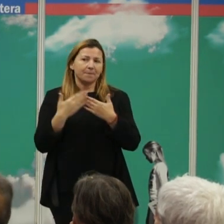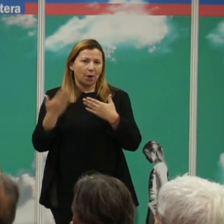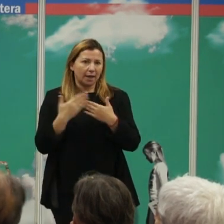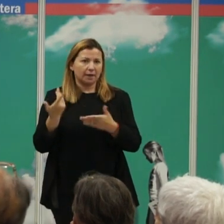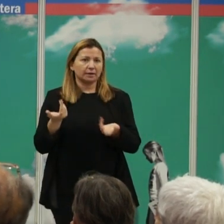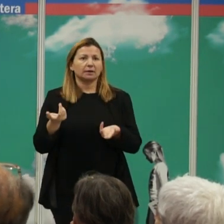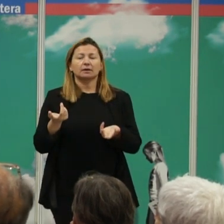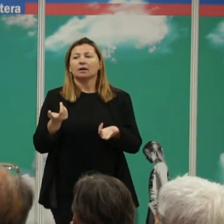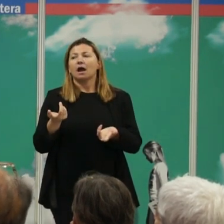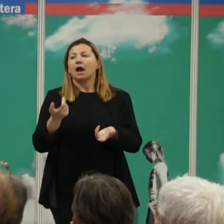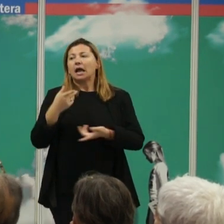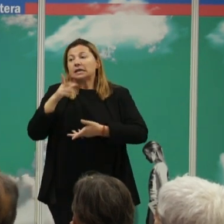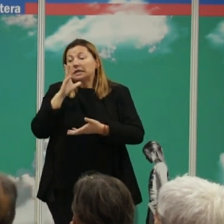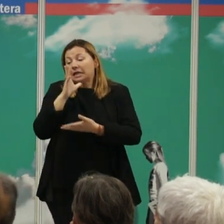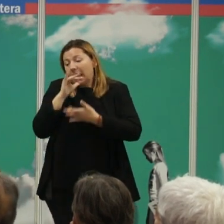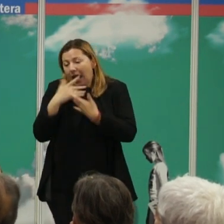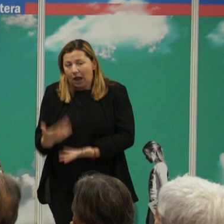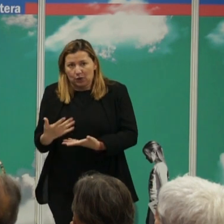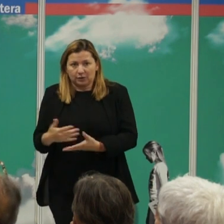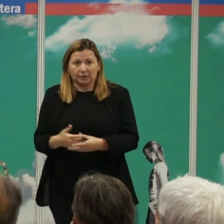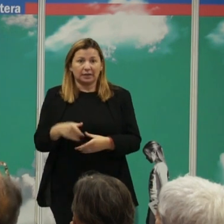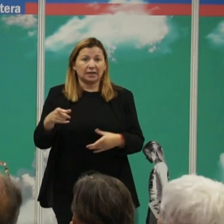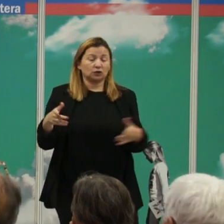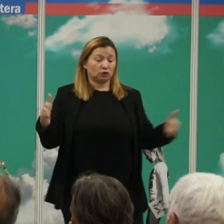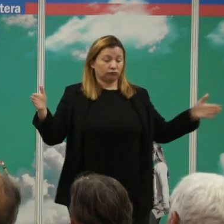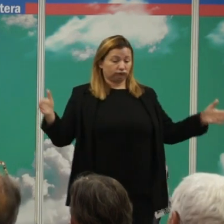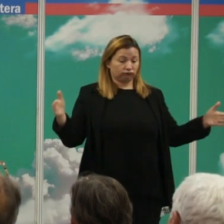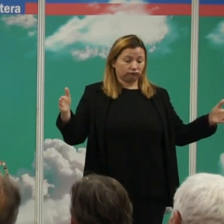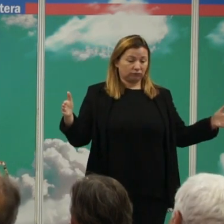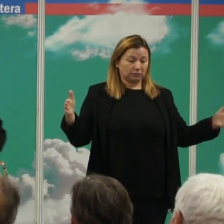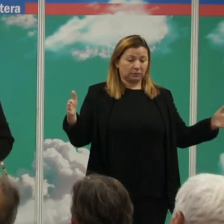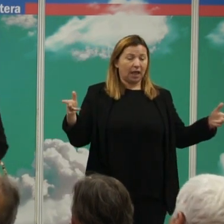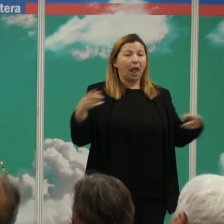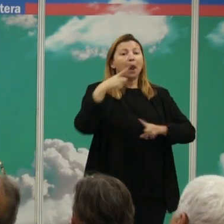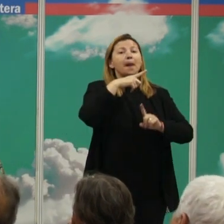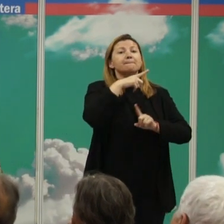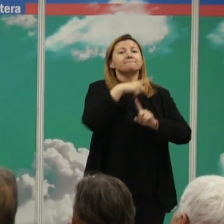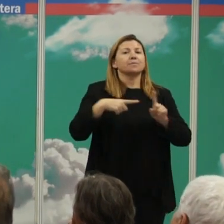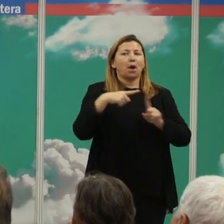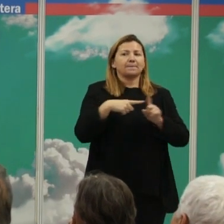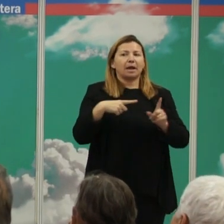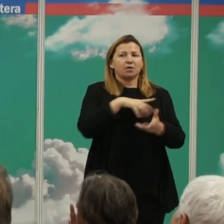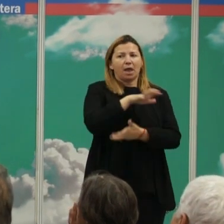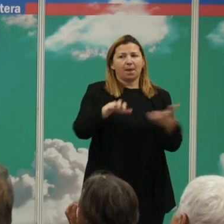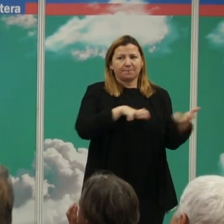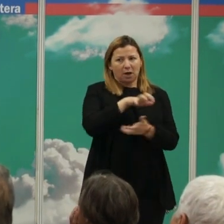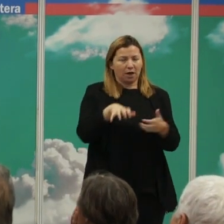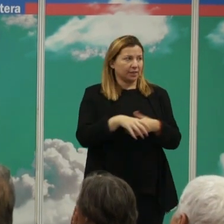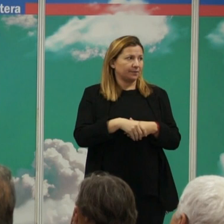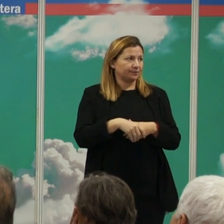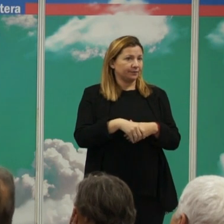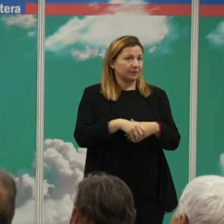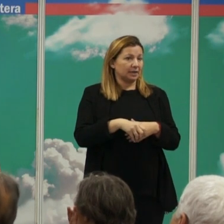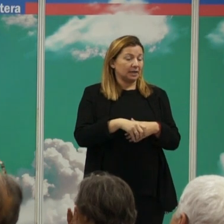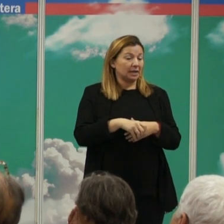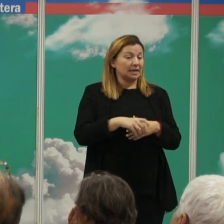más o menos el promedio de violencia de nuestro registro de toda esa base de datos y el código